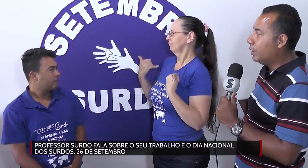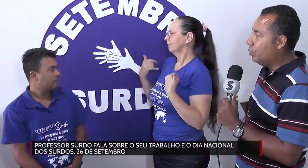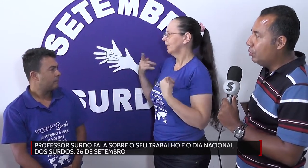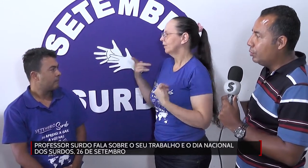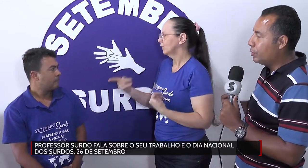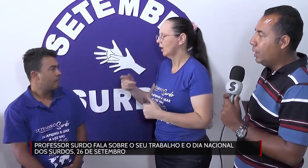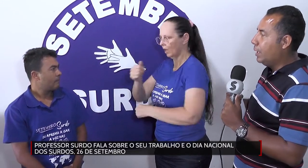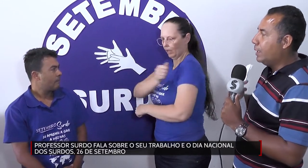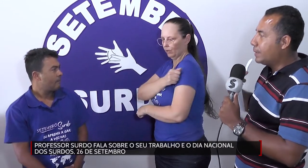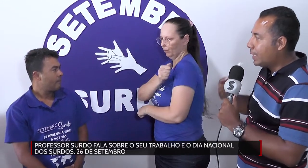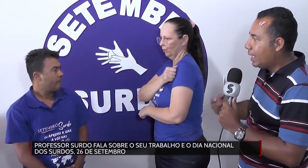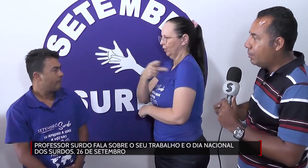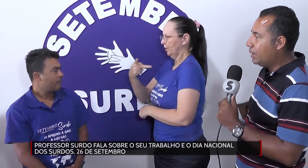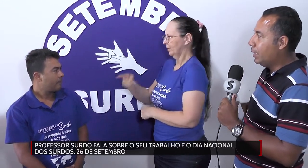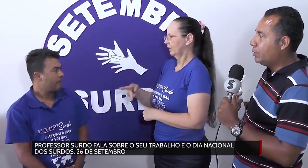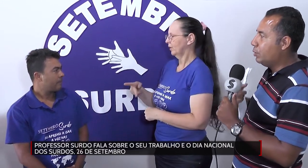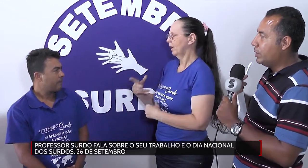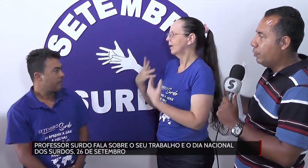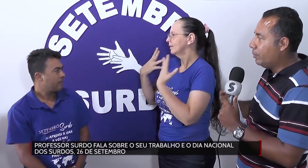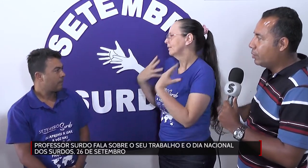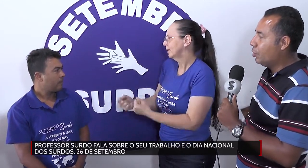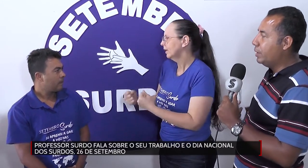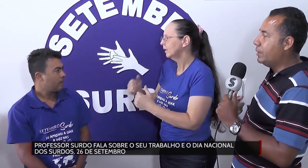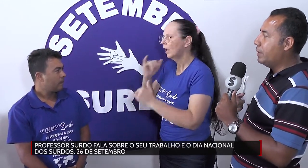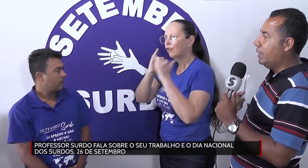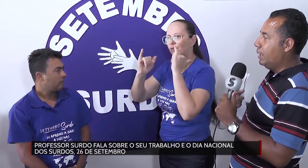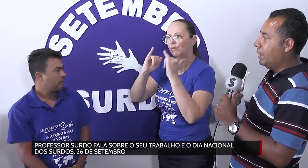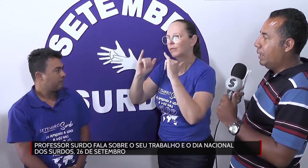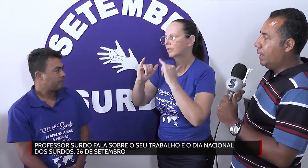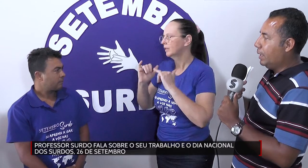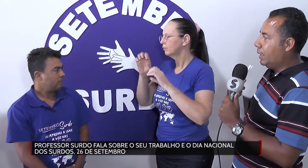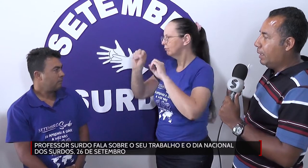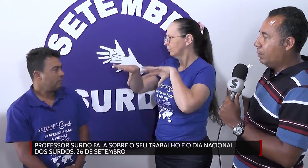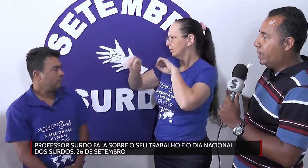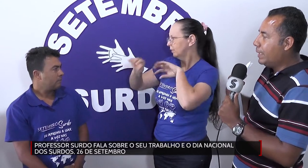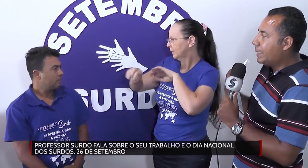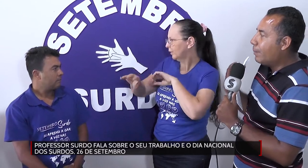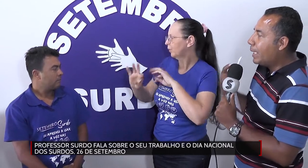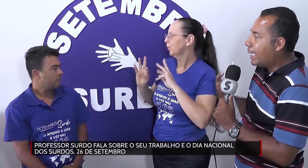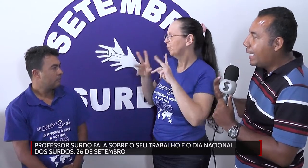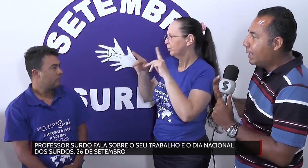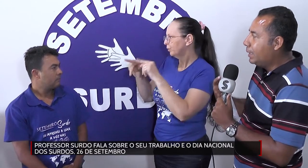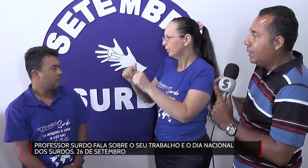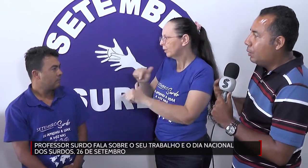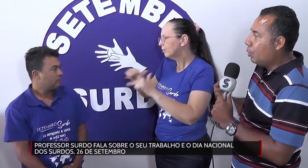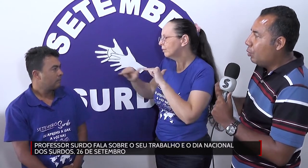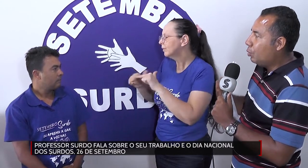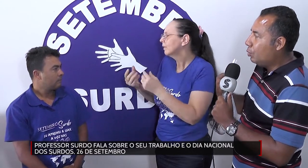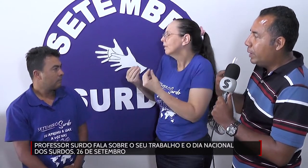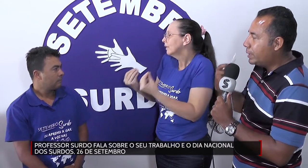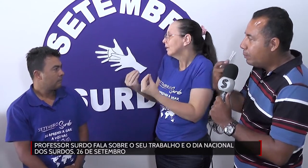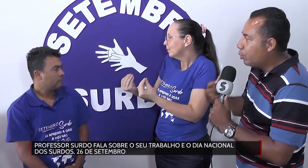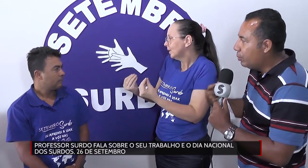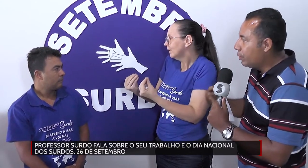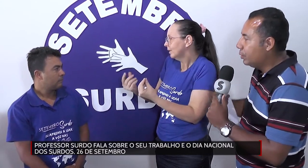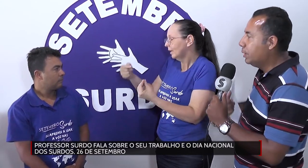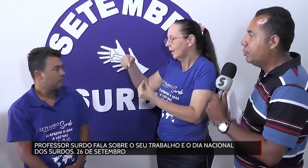alunos recebem as tuas informações? Como é que é trabalhar com esse público, os